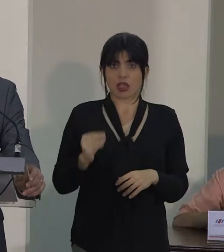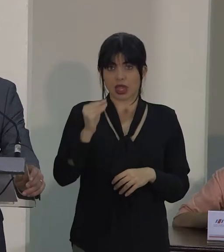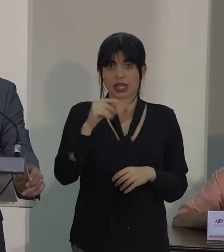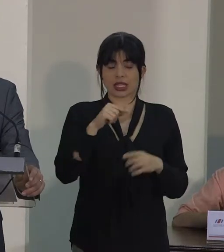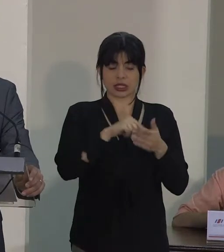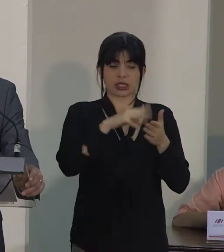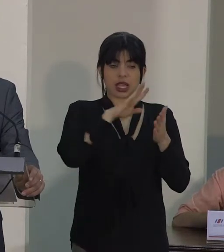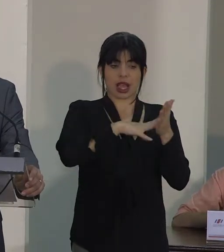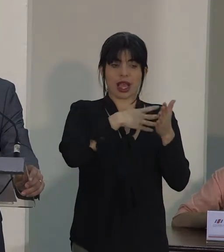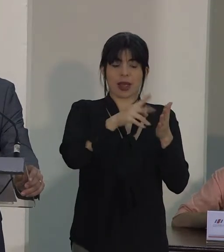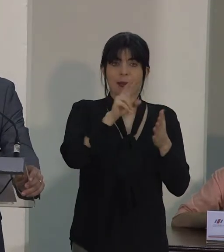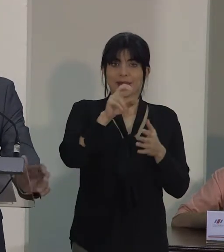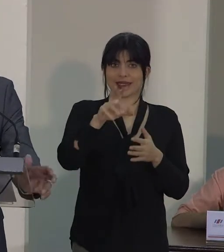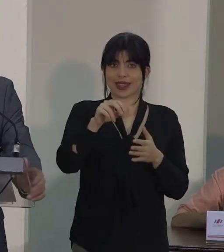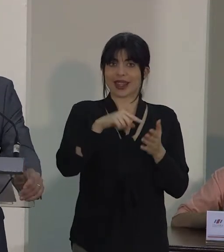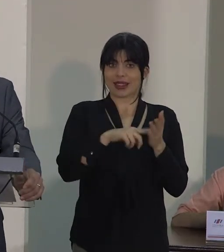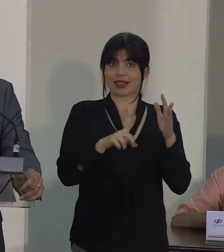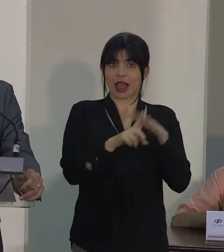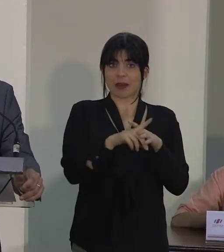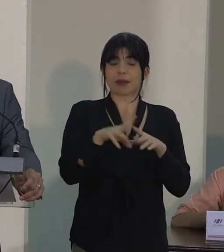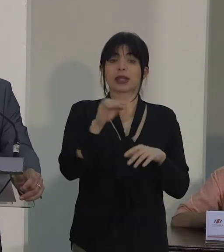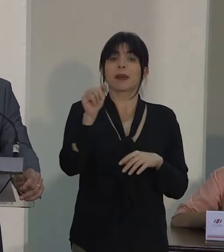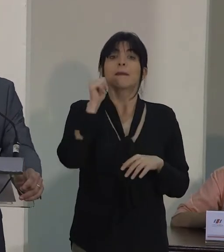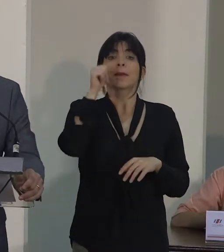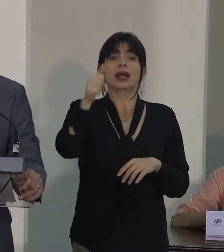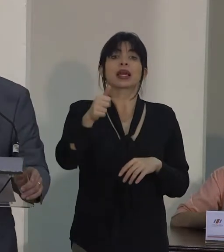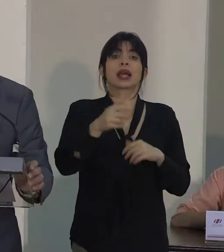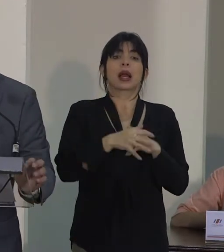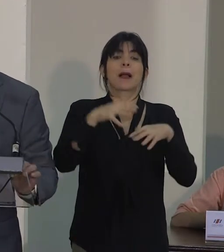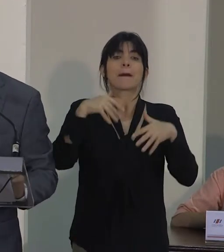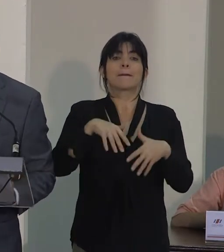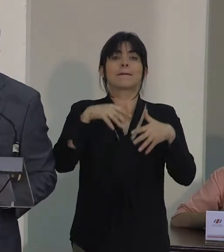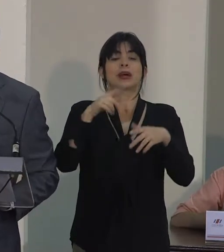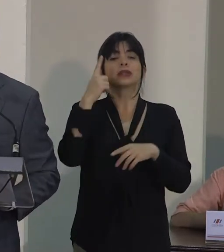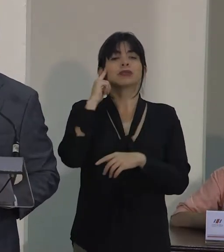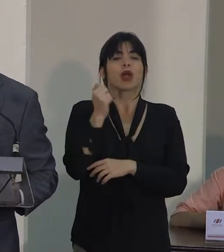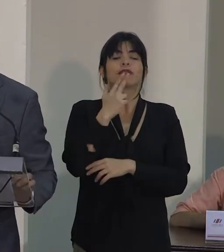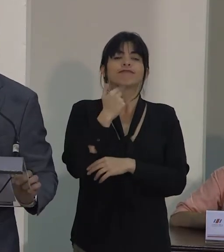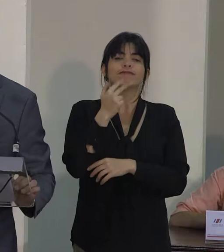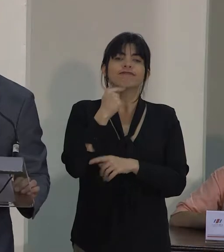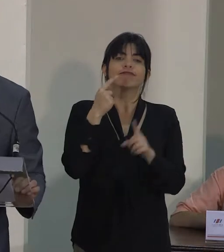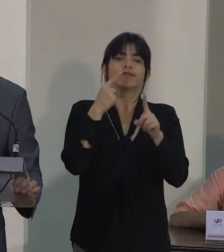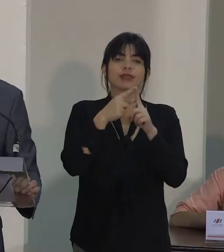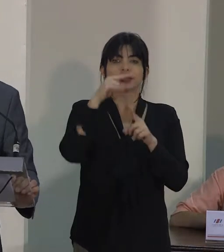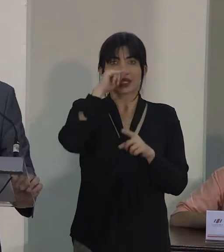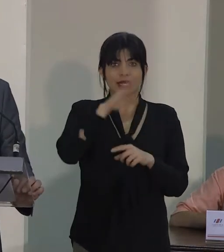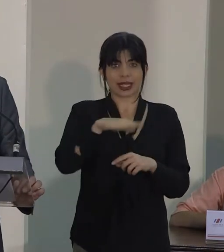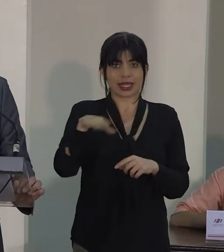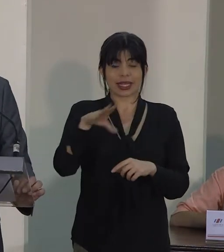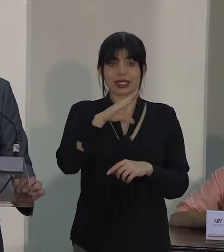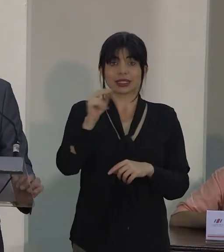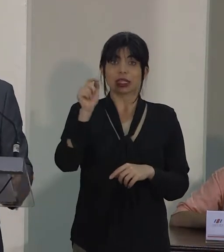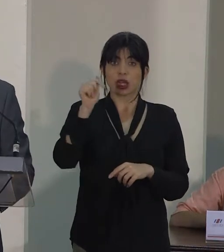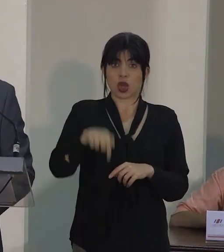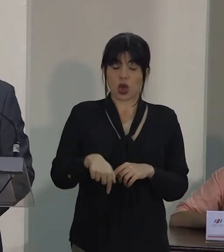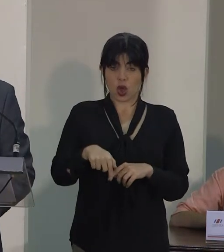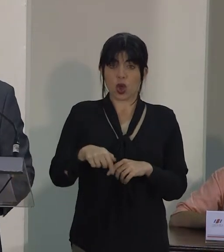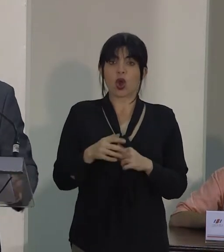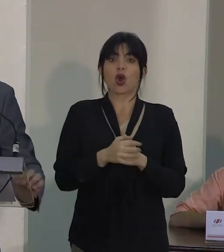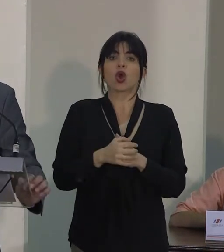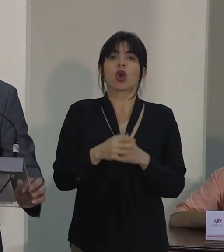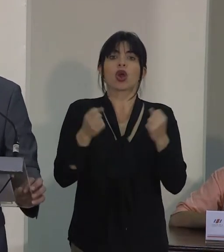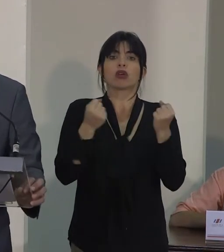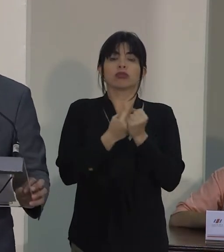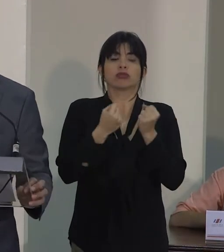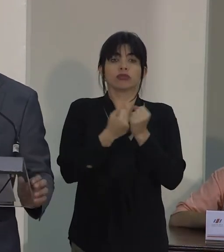en la Agenda 2030 y mañana la marcha por la ternura hacia la niñez. Y hoy abonamos a esta